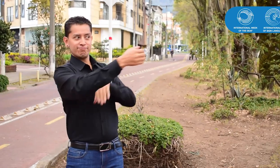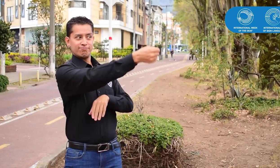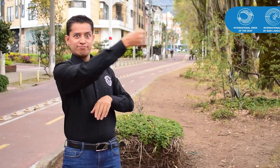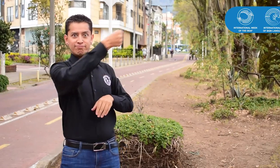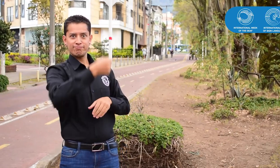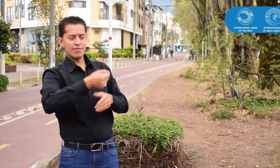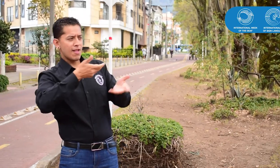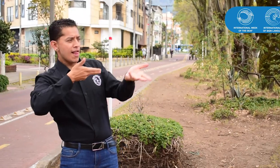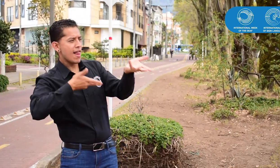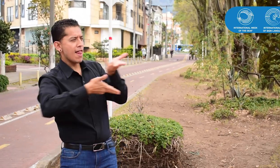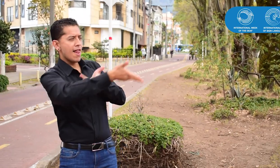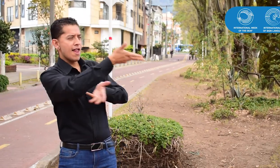Nuestro invitado será